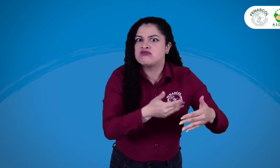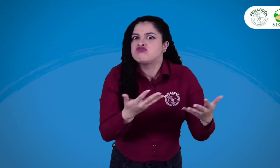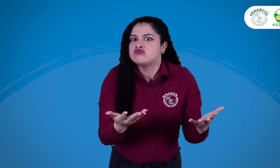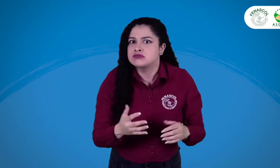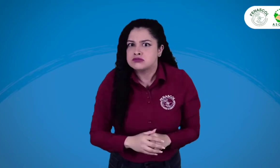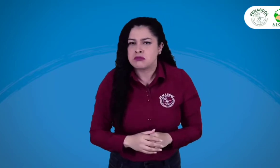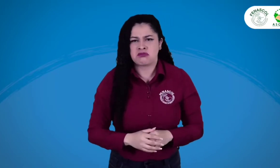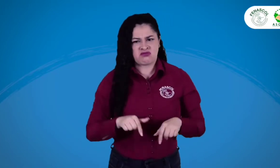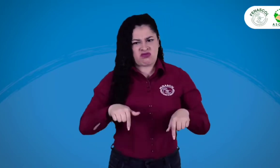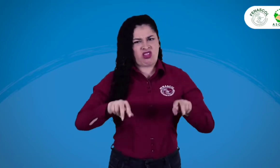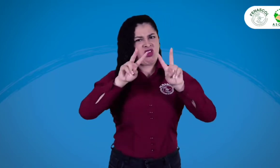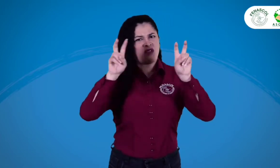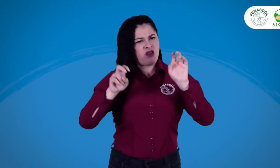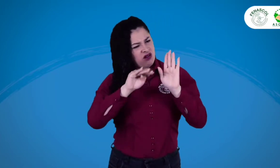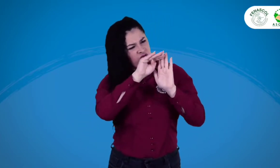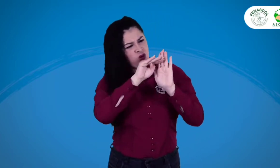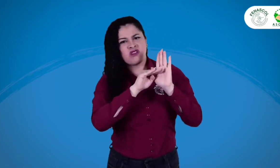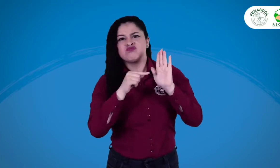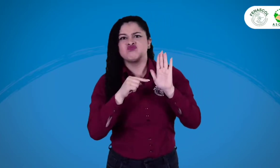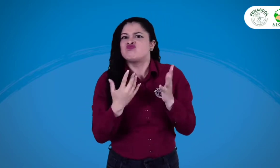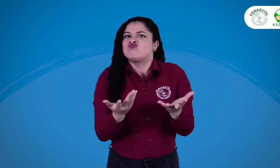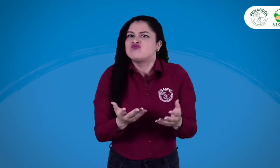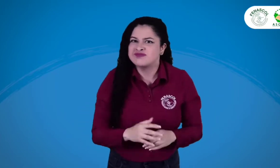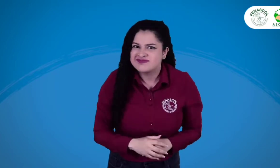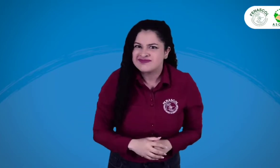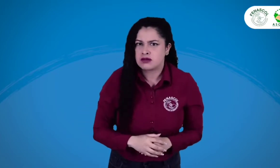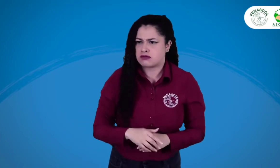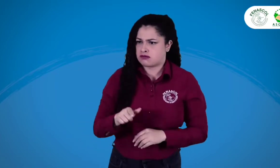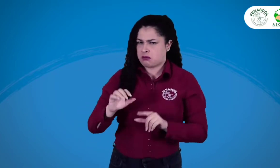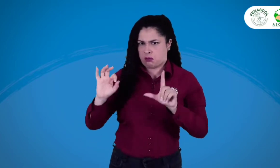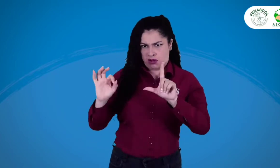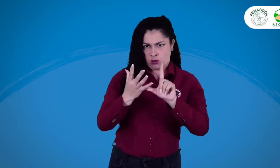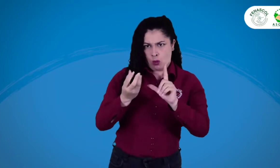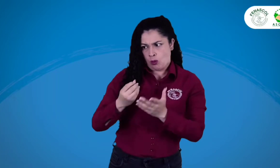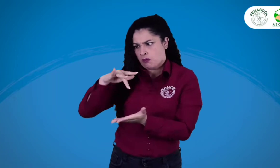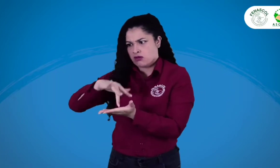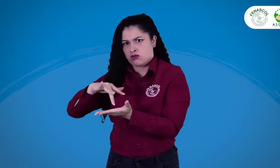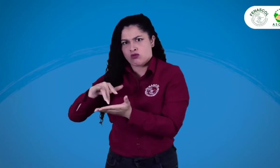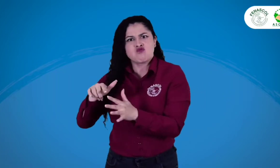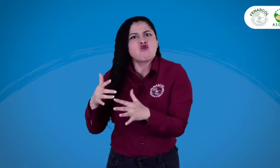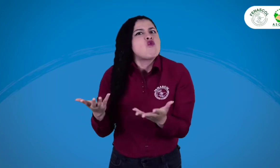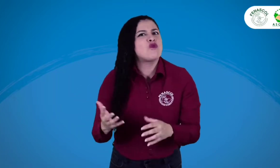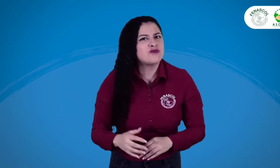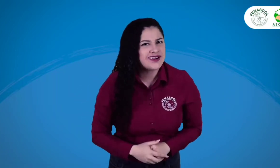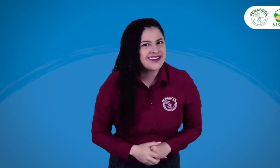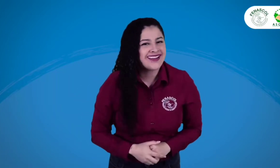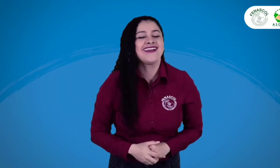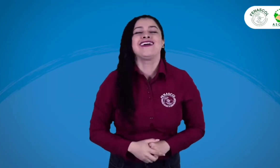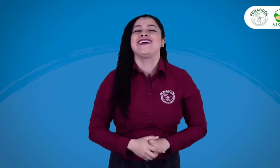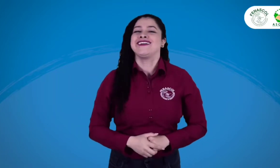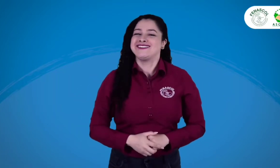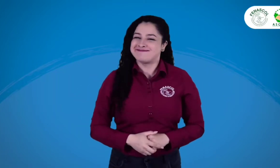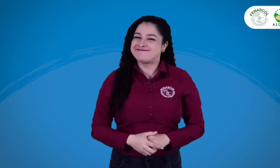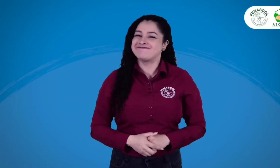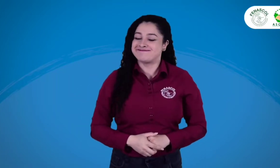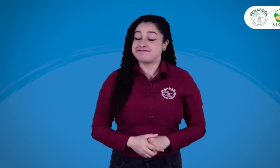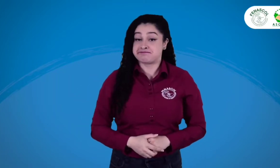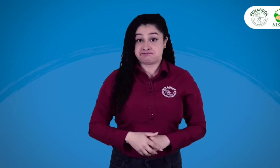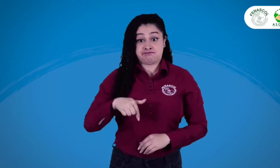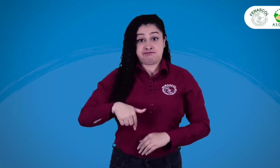proceso de inscripción y los pagos, o las temáticas dentro de la programación, y cómo acceder a las